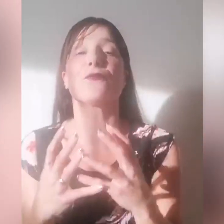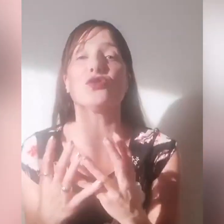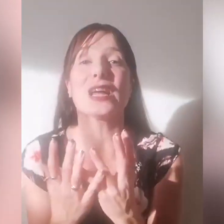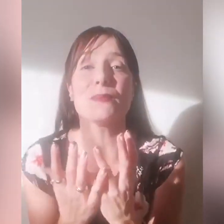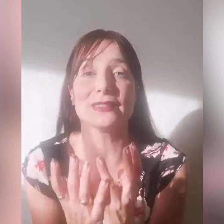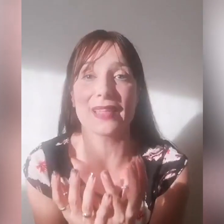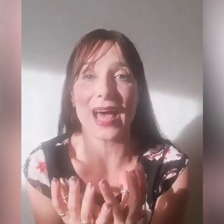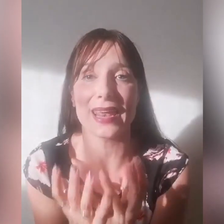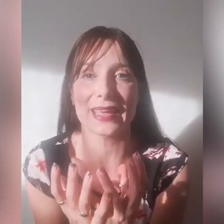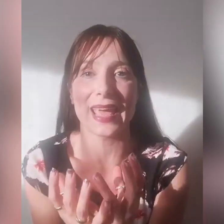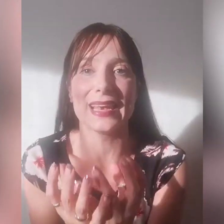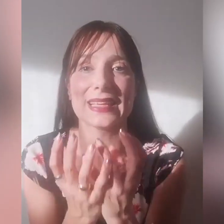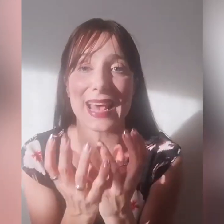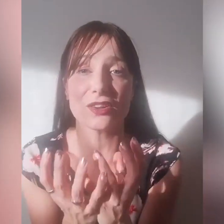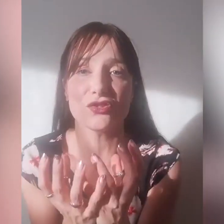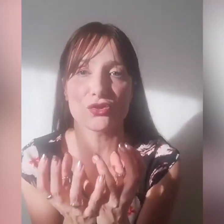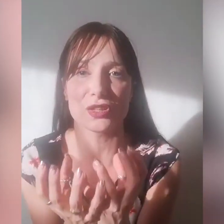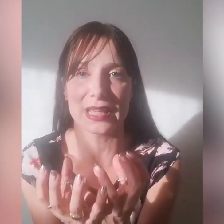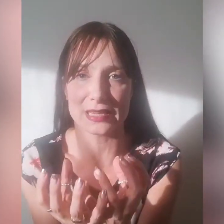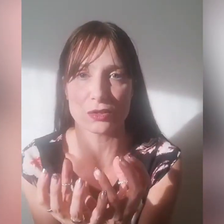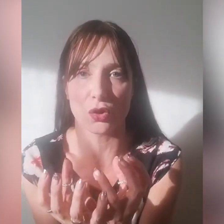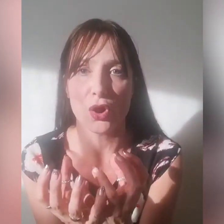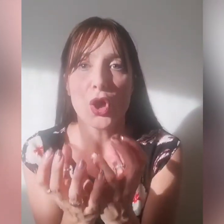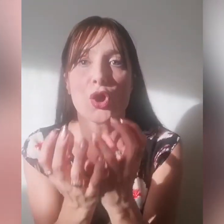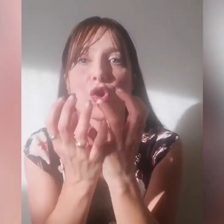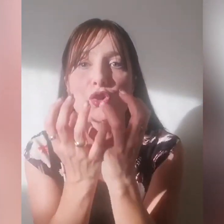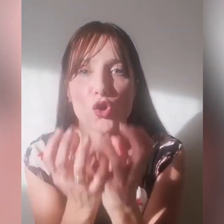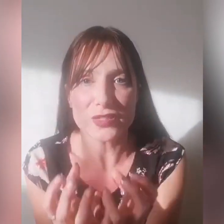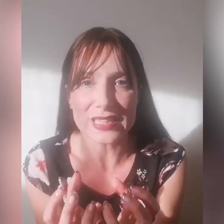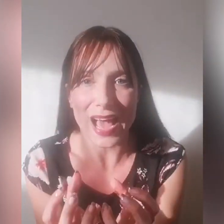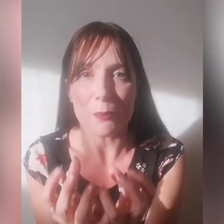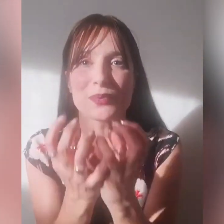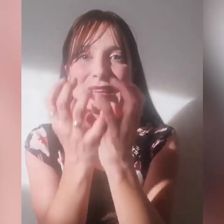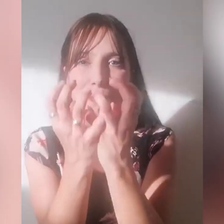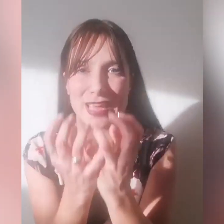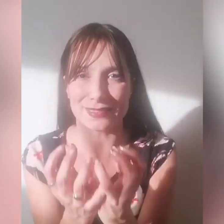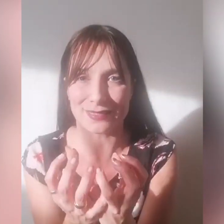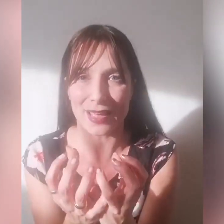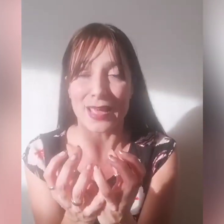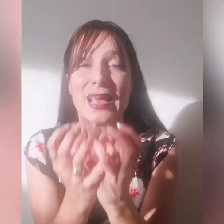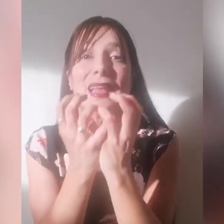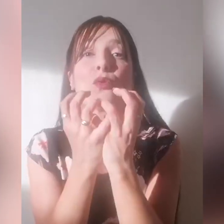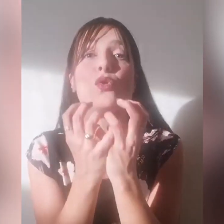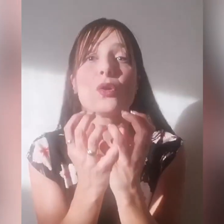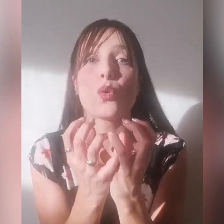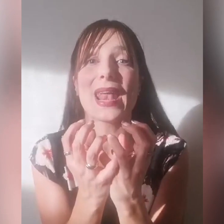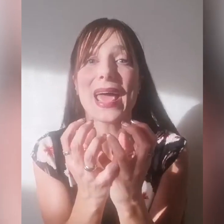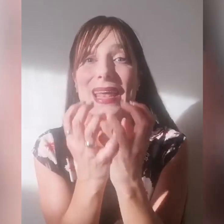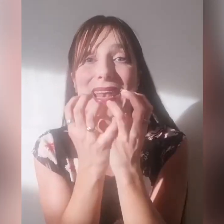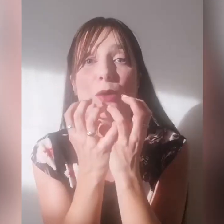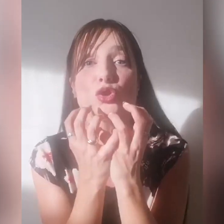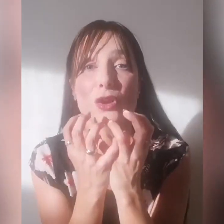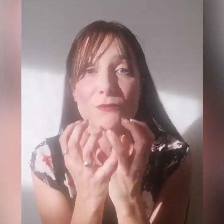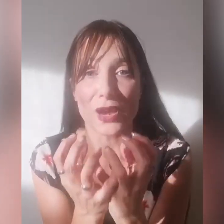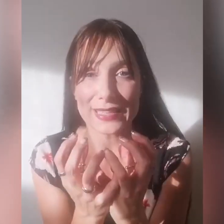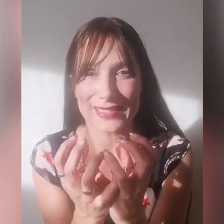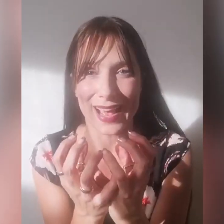fondamentale che l'esercito di Cristo conosca pienamente qual è l'autorevolezza